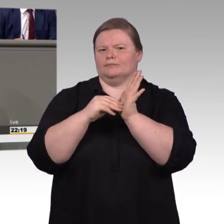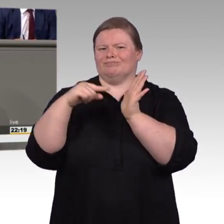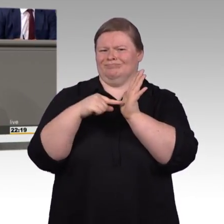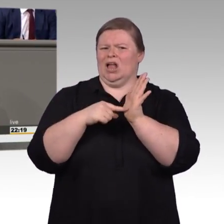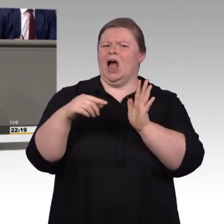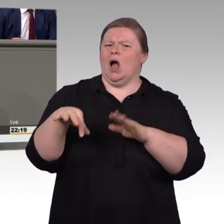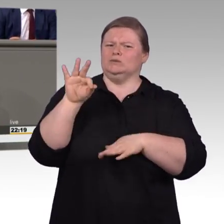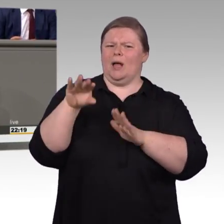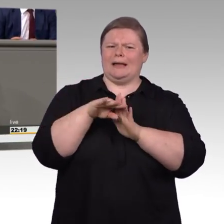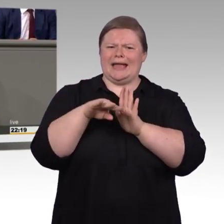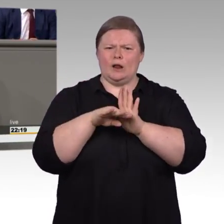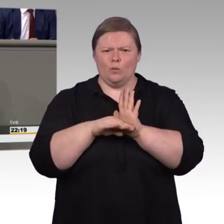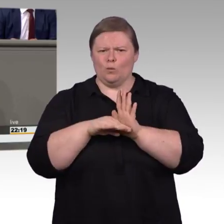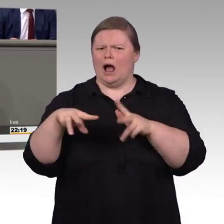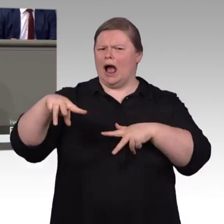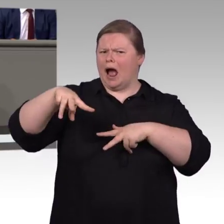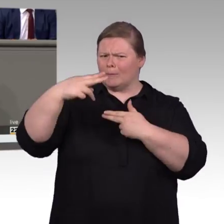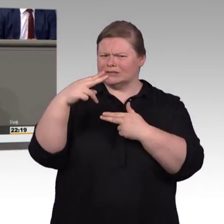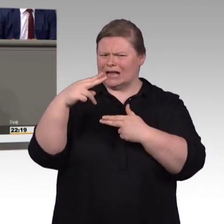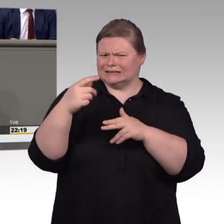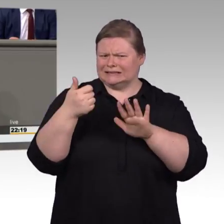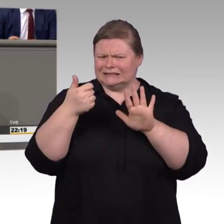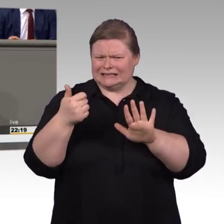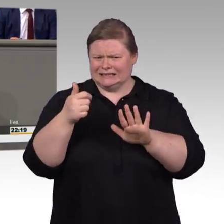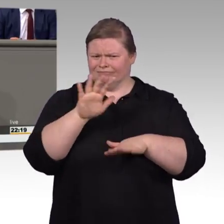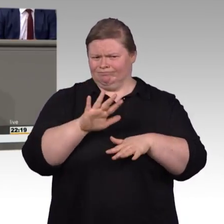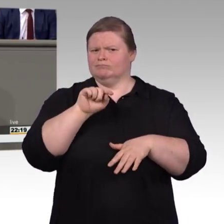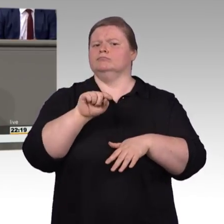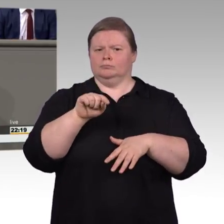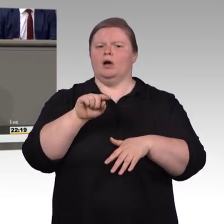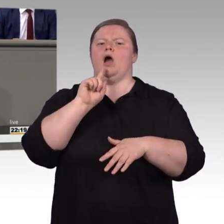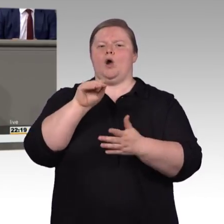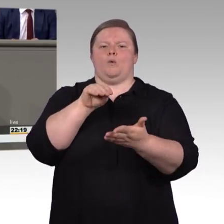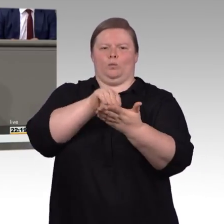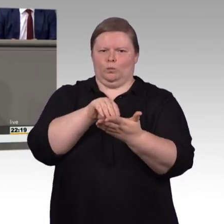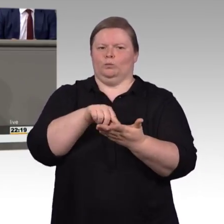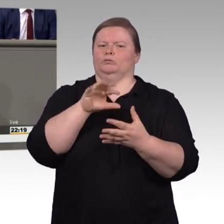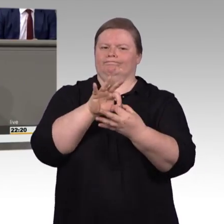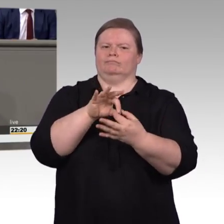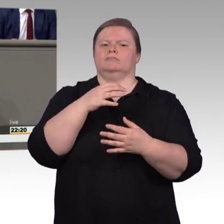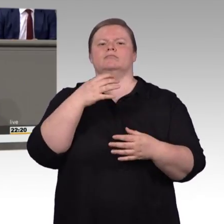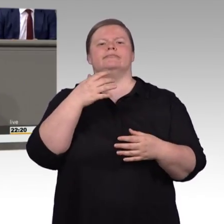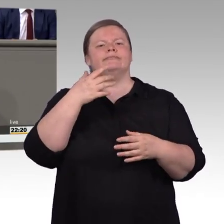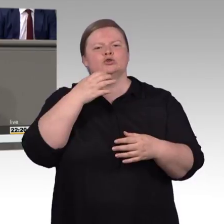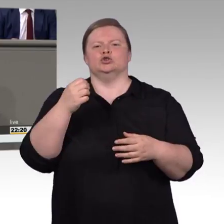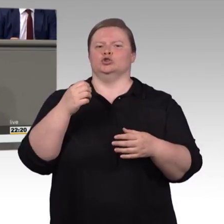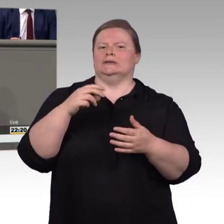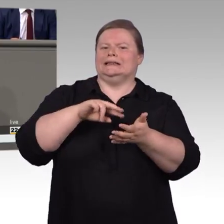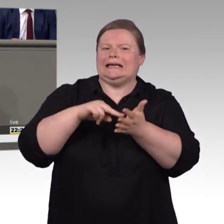nochmal formulierungstechnisch auch nochmal den Fokus darauf gelegt, dass wir sagen, es ist eine Ausnahmeregelung, die auch eng zu fassen ist. Und ich betone das hier